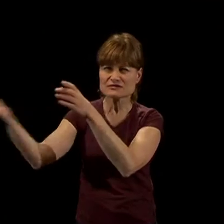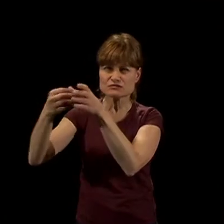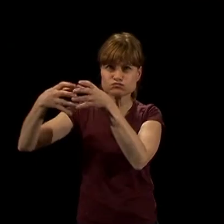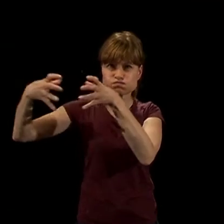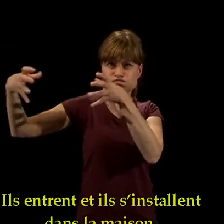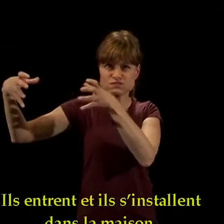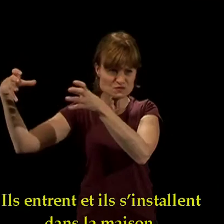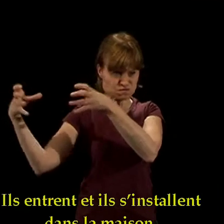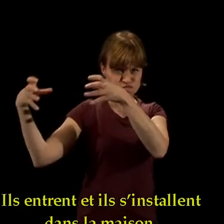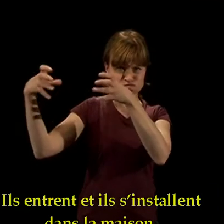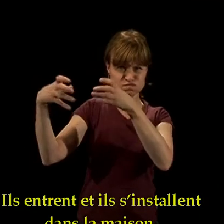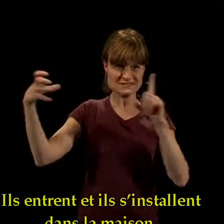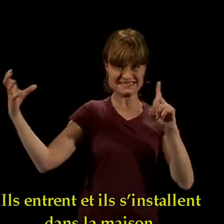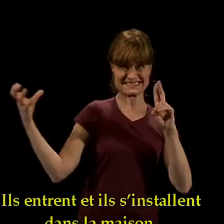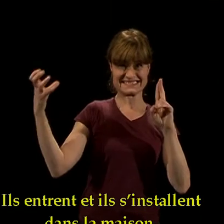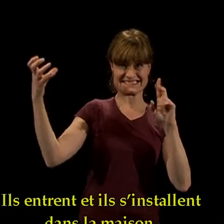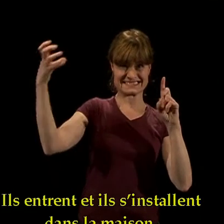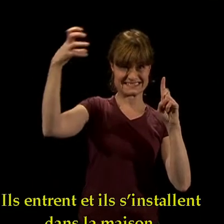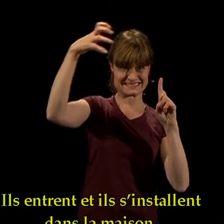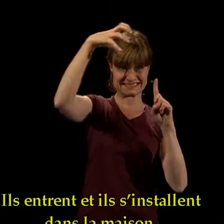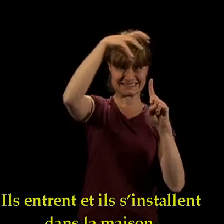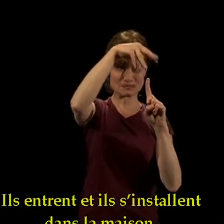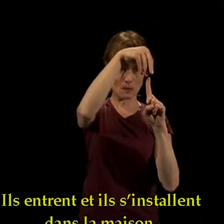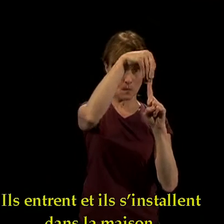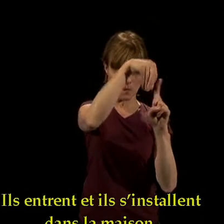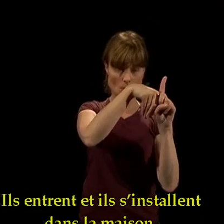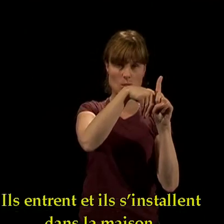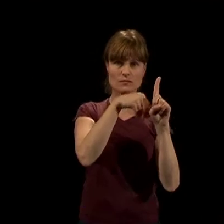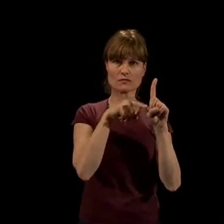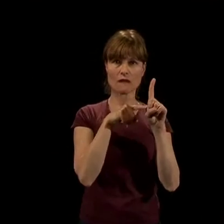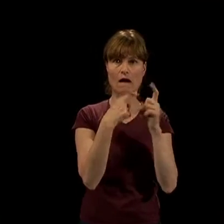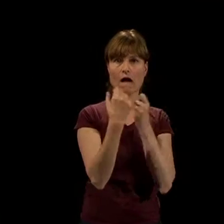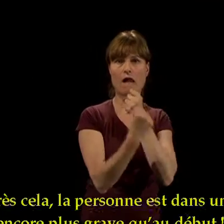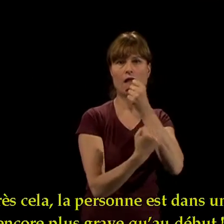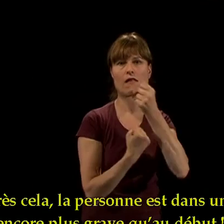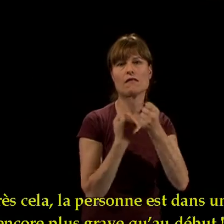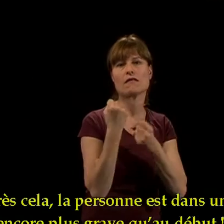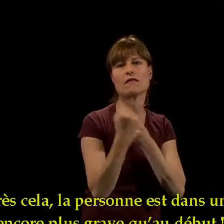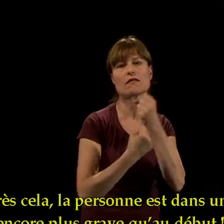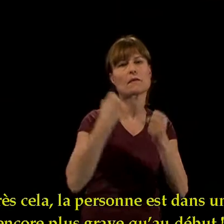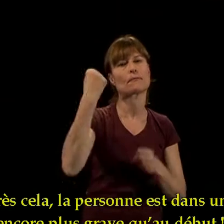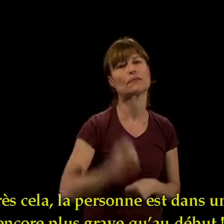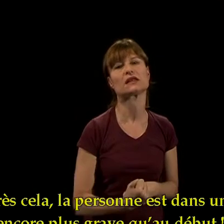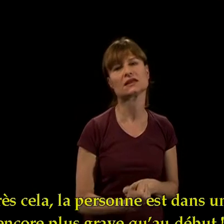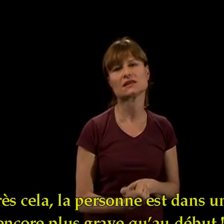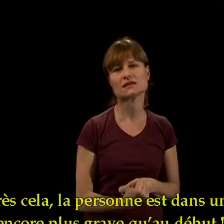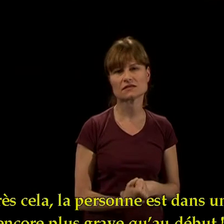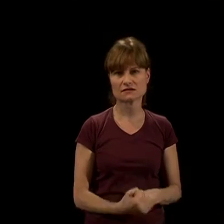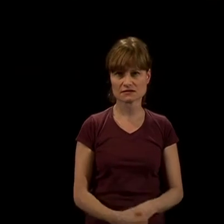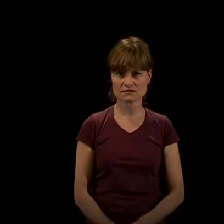entrent et ils s'installent dans la maison. Après cela, la personne est dans un état encore plus grave qu'au début.